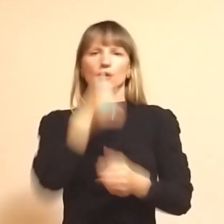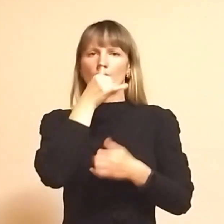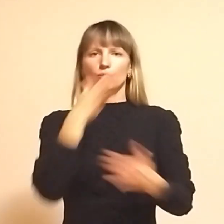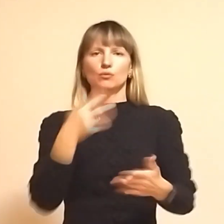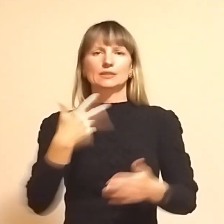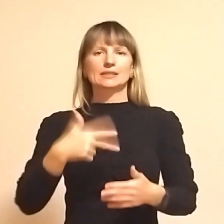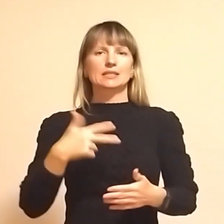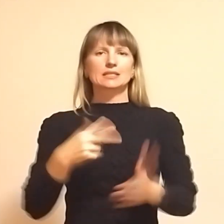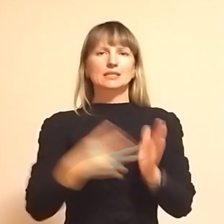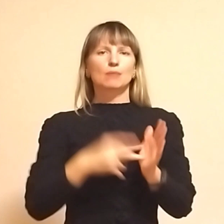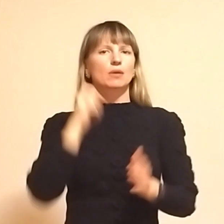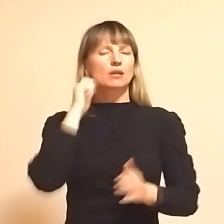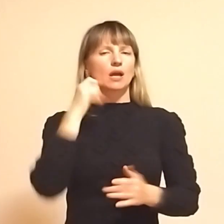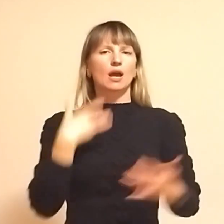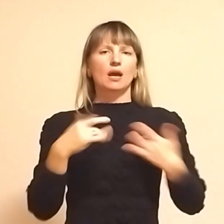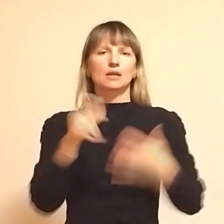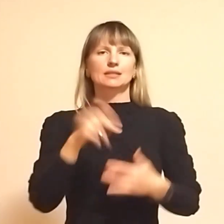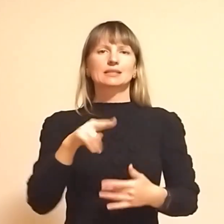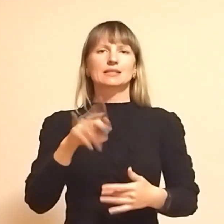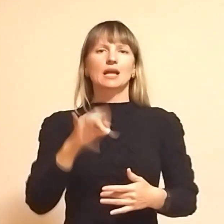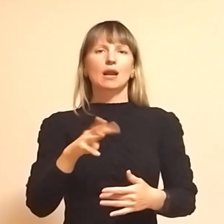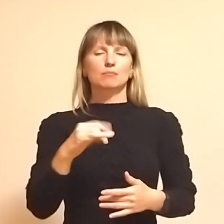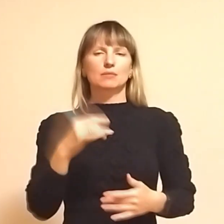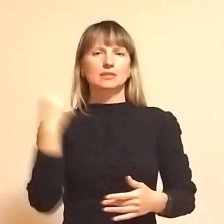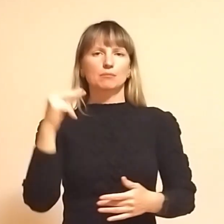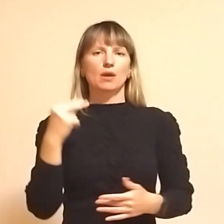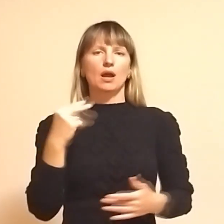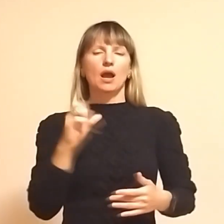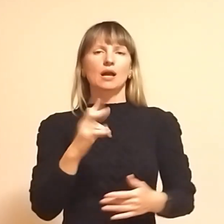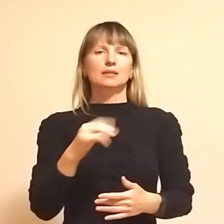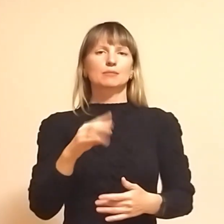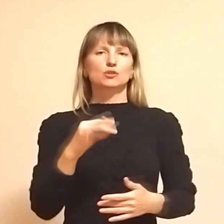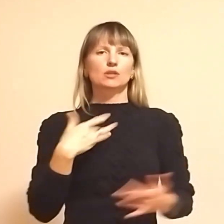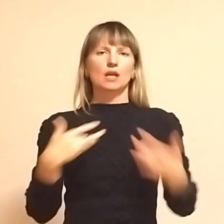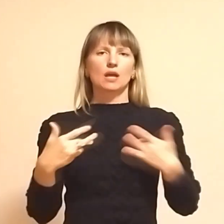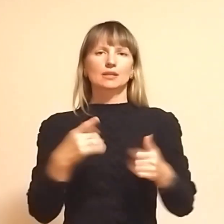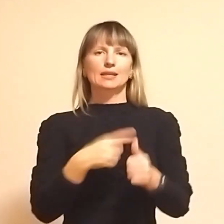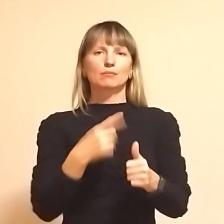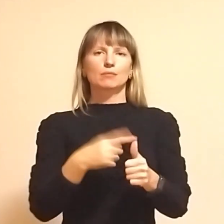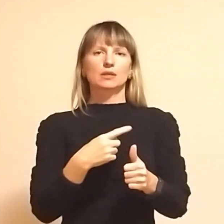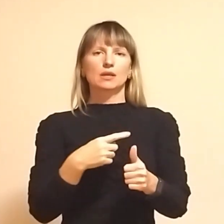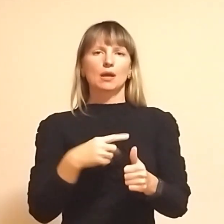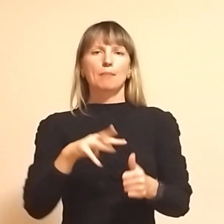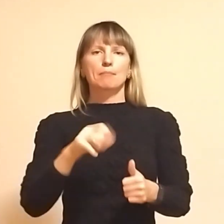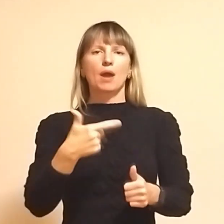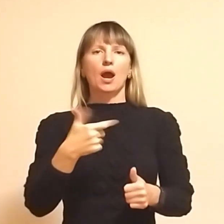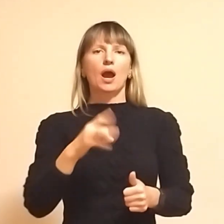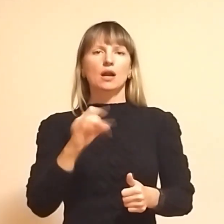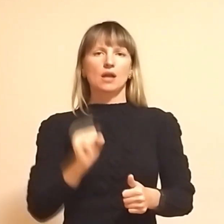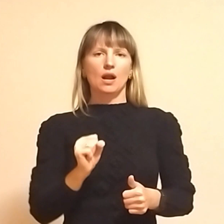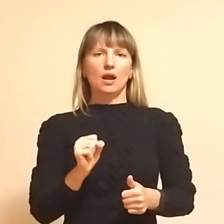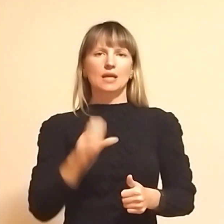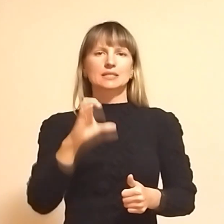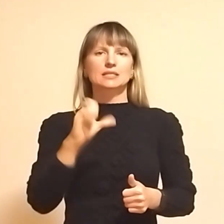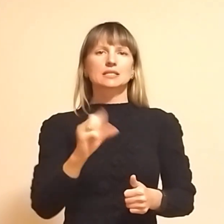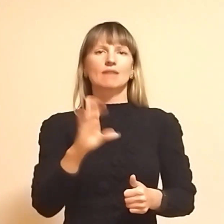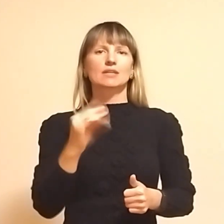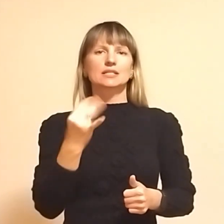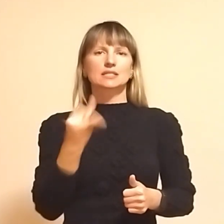37-річний артист дреми Зеврійського обласного академічного театру ім. Володимира Магара Михайло Савицький одним